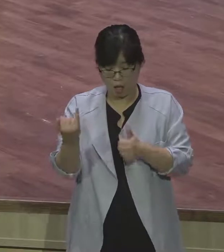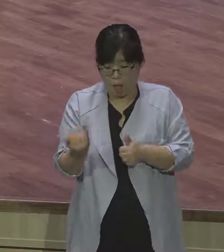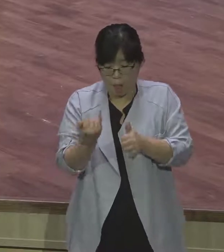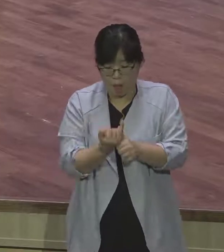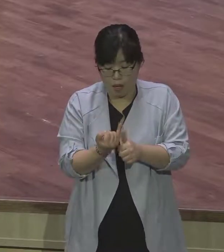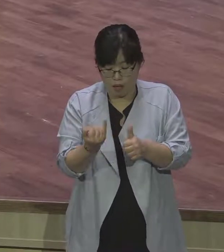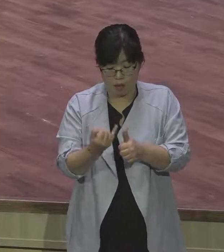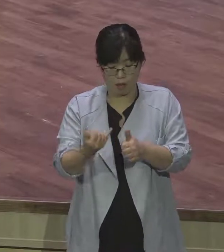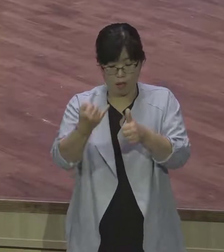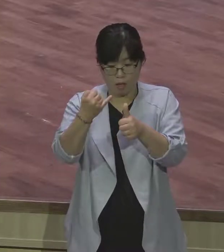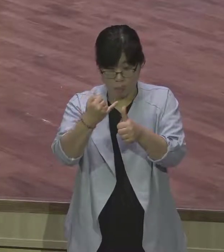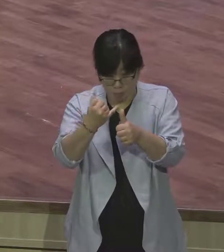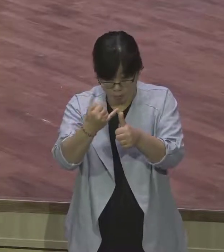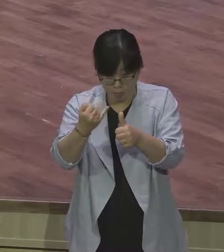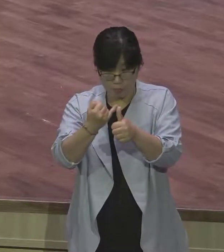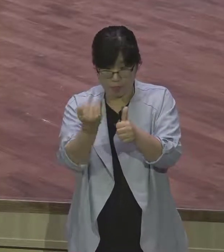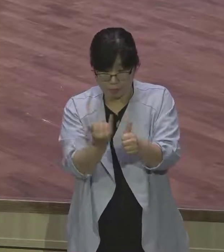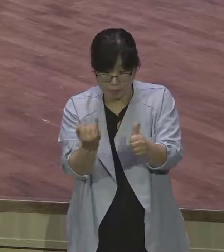여자의 주택기가 질투하네요.